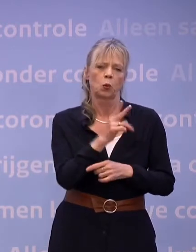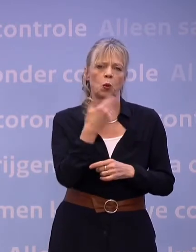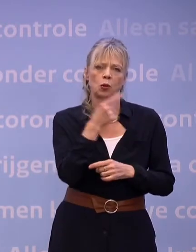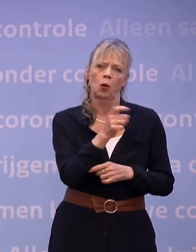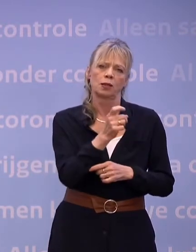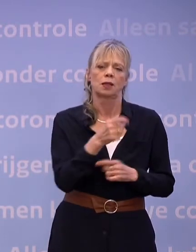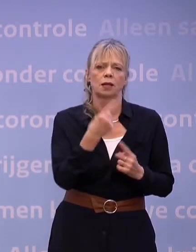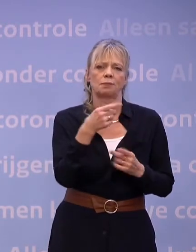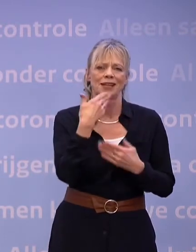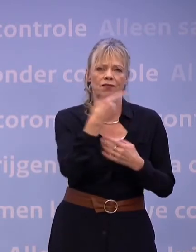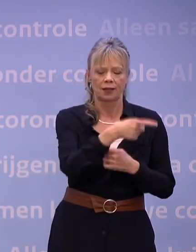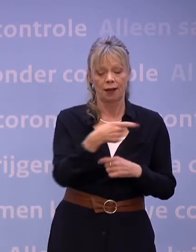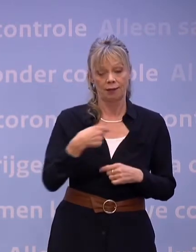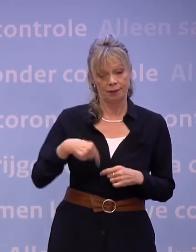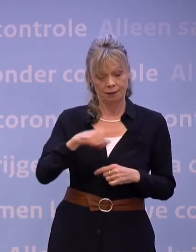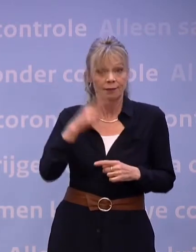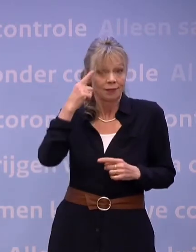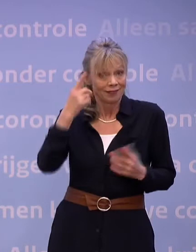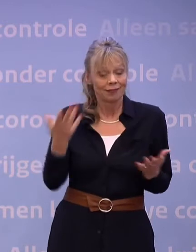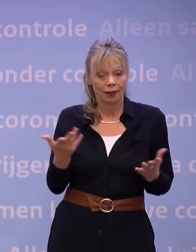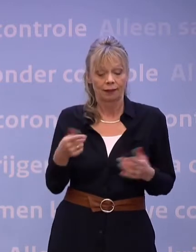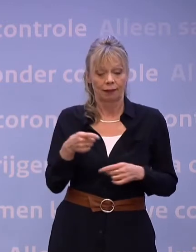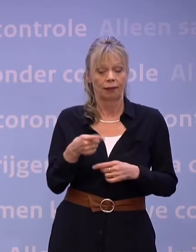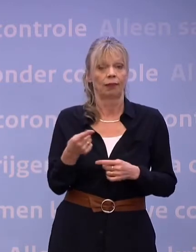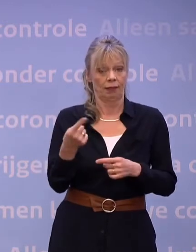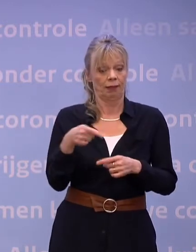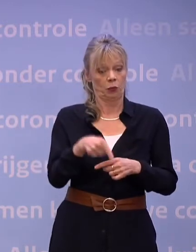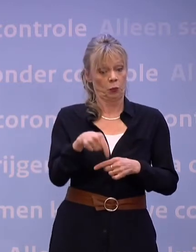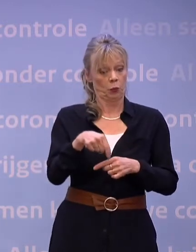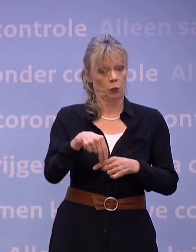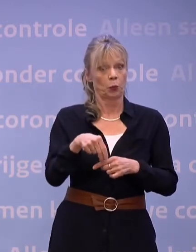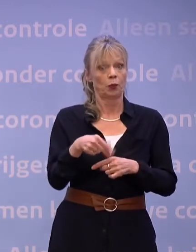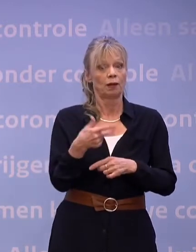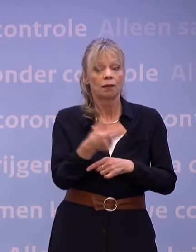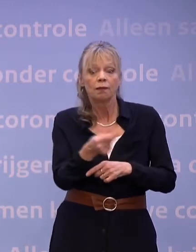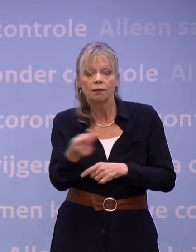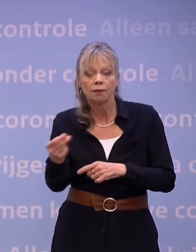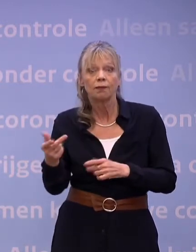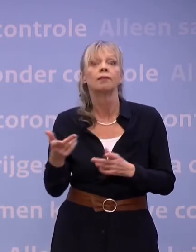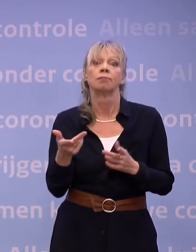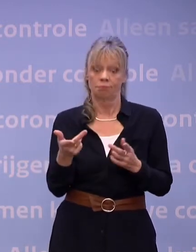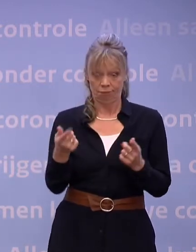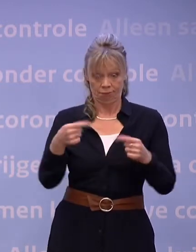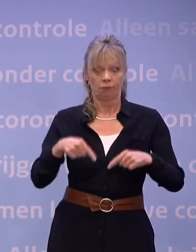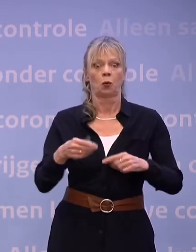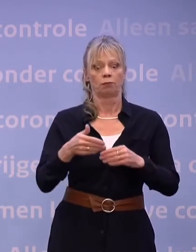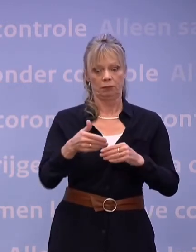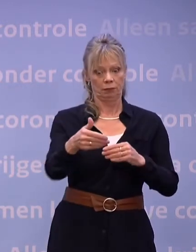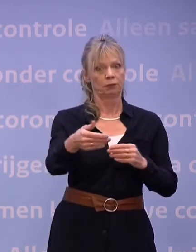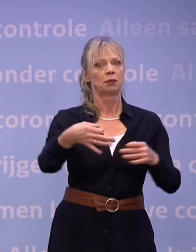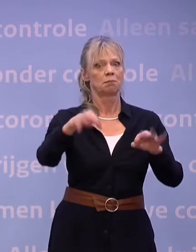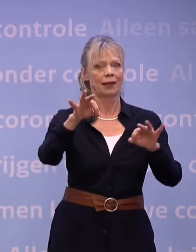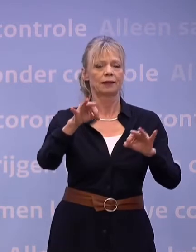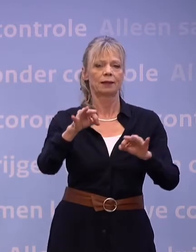weten, er is met het vaccin, hoe dan ook, licht aan het eind van de tunnel. Maar dat duurt nog wel een paar maanden.